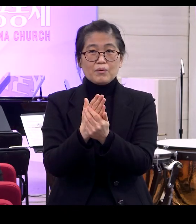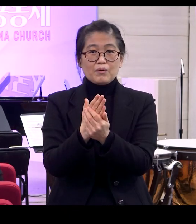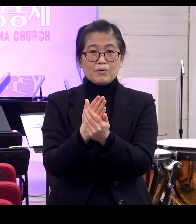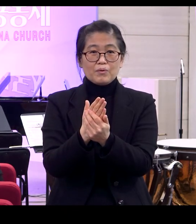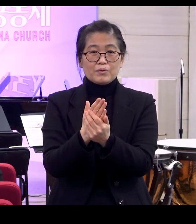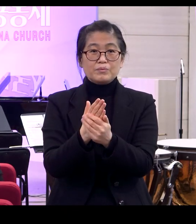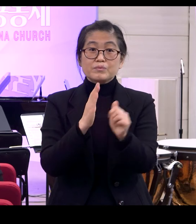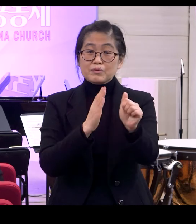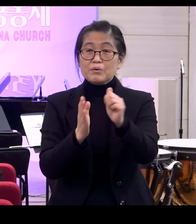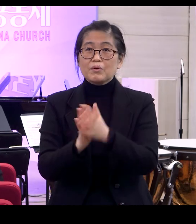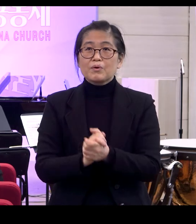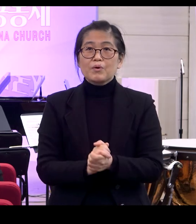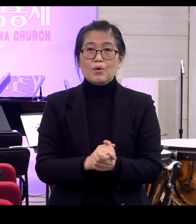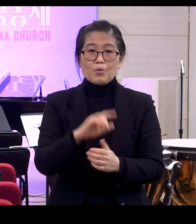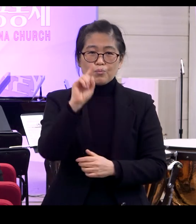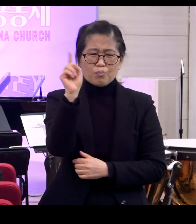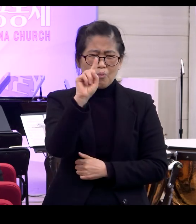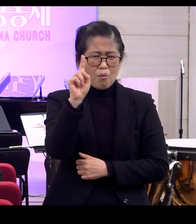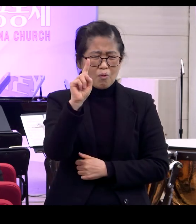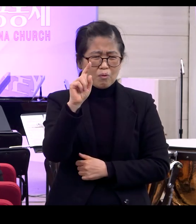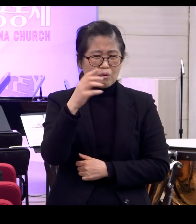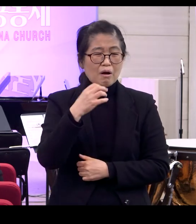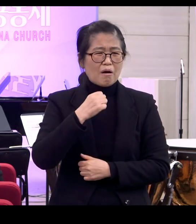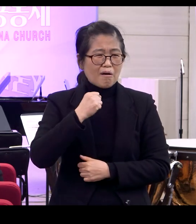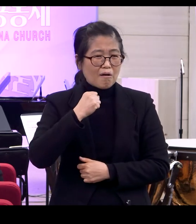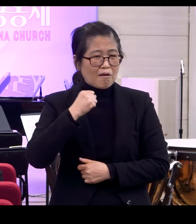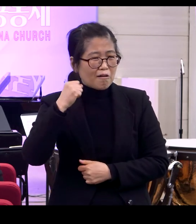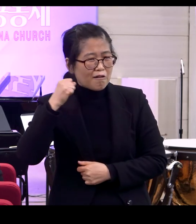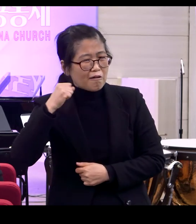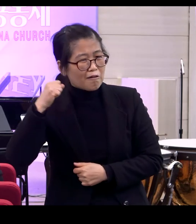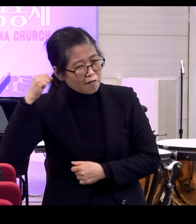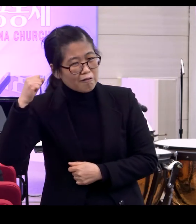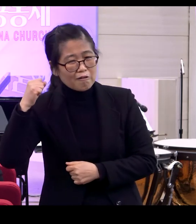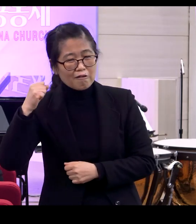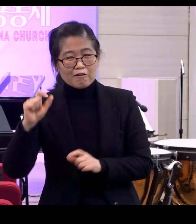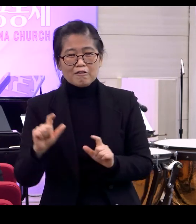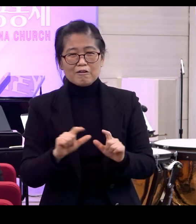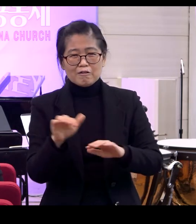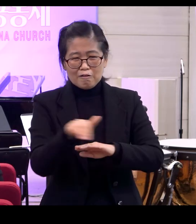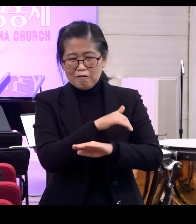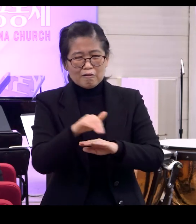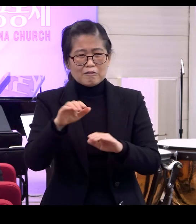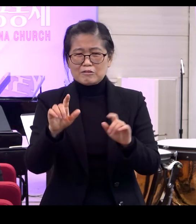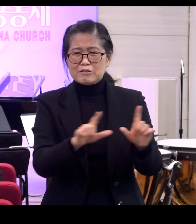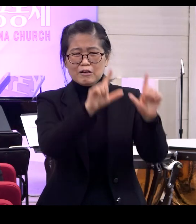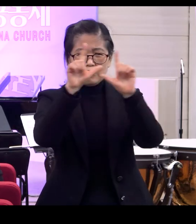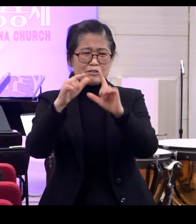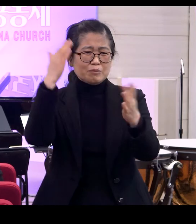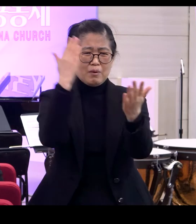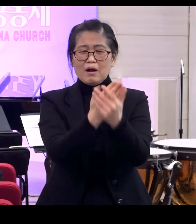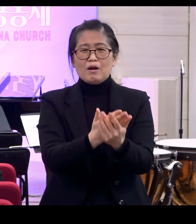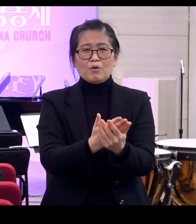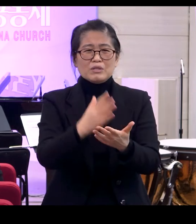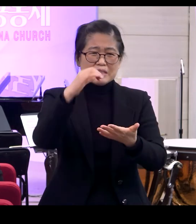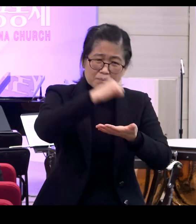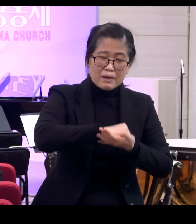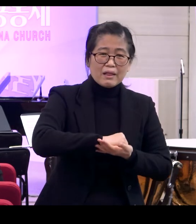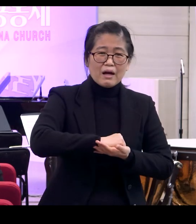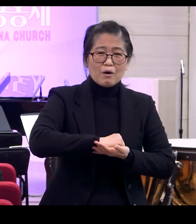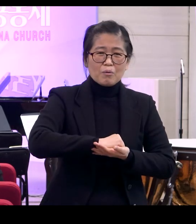무엇인가에 매여가지고 어떤 곳에 끌려다니면서 어떤 곳에 지배당하면서 그렇게 사는 것이 아니다 그